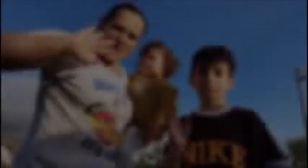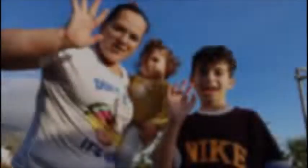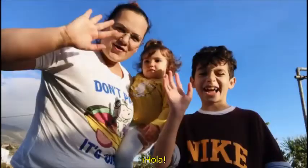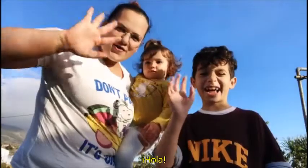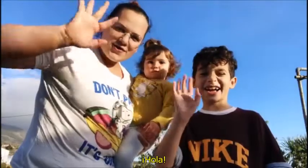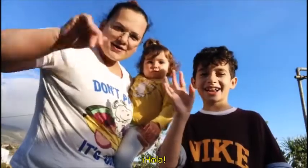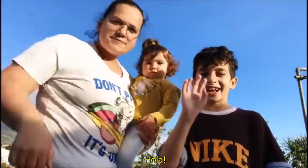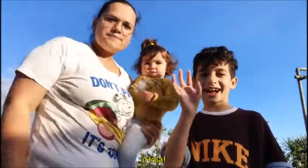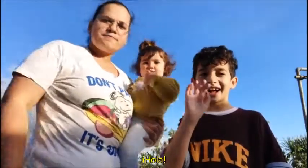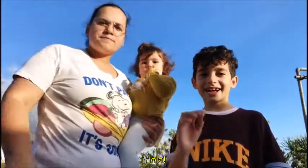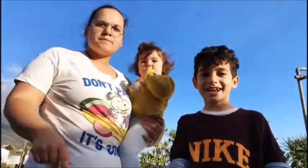¡Hola!